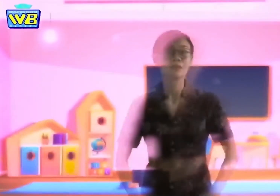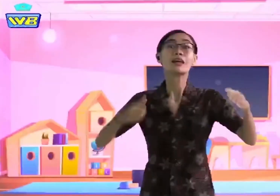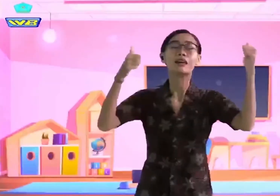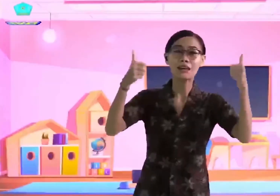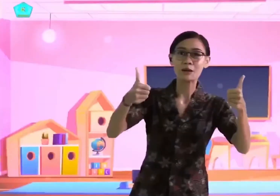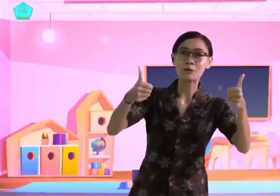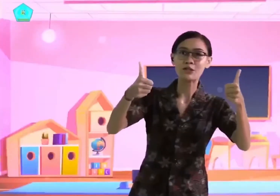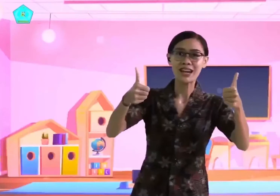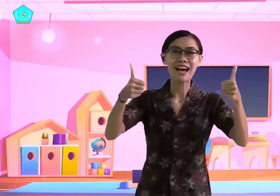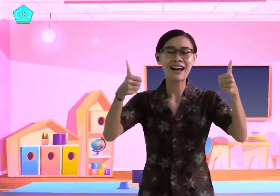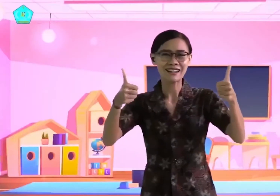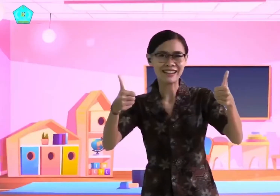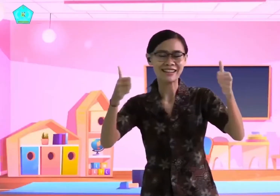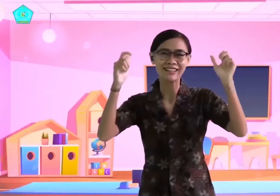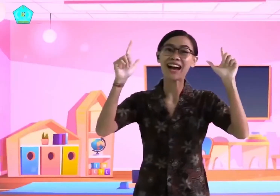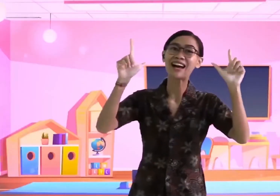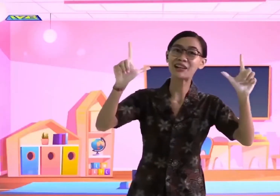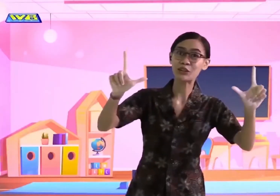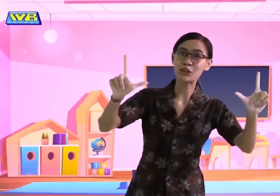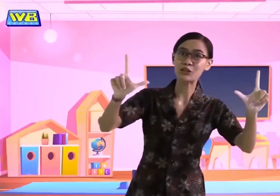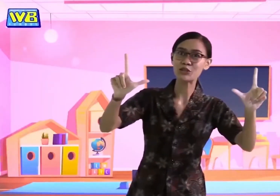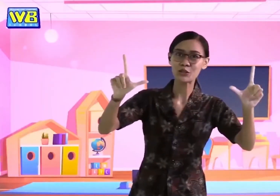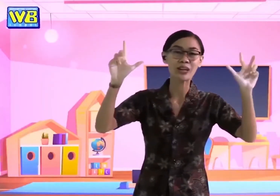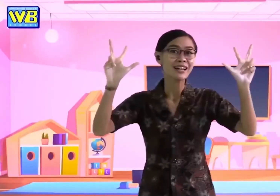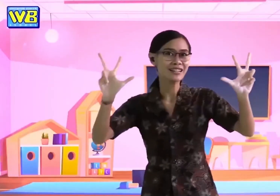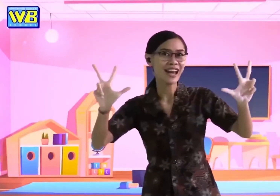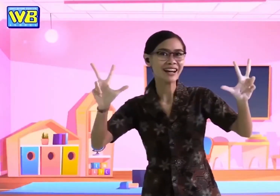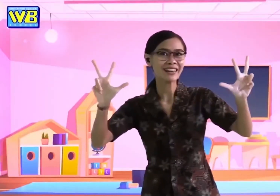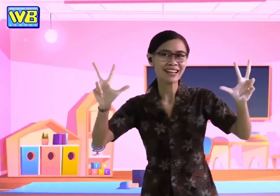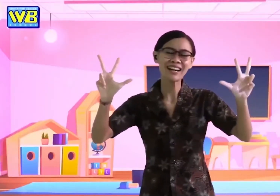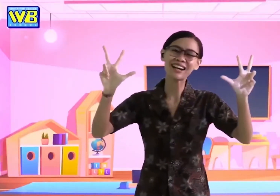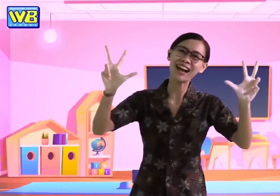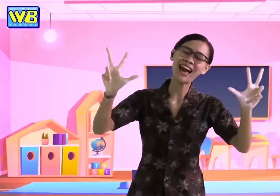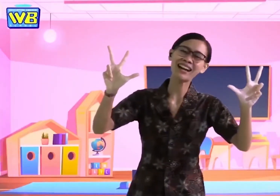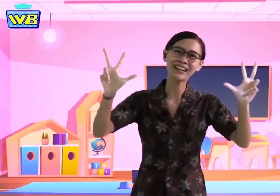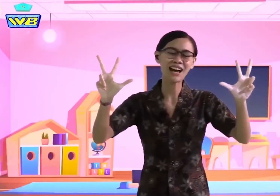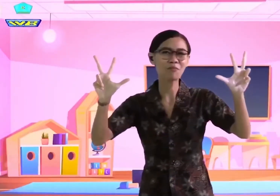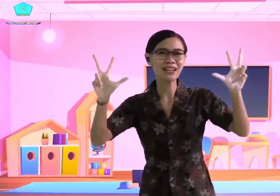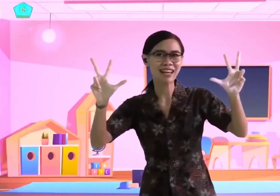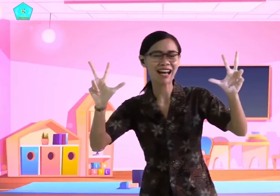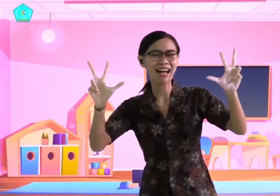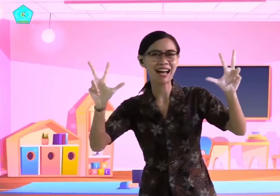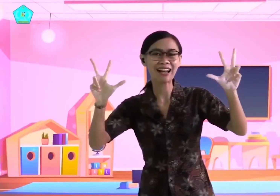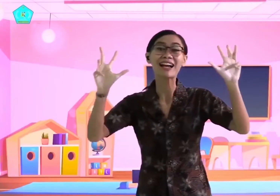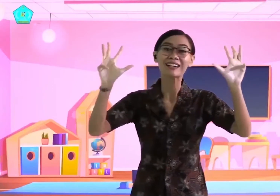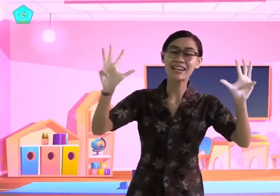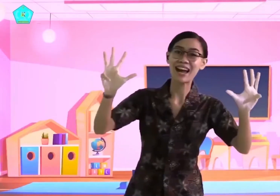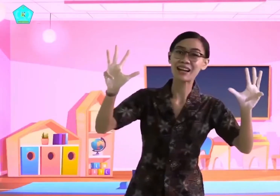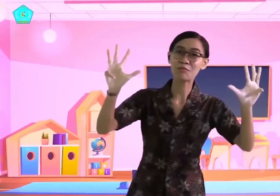Ibu jari, jari telunjuk, jari tengah yang panjang. Jari